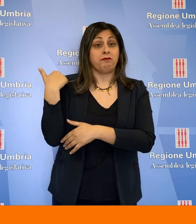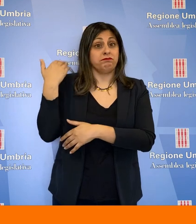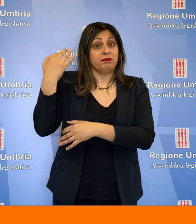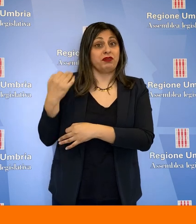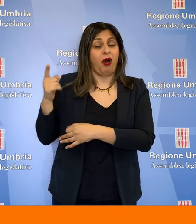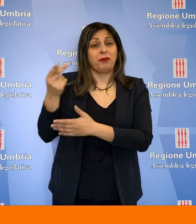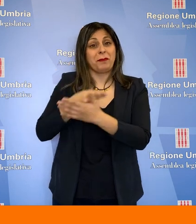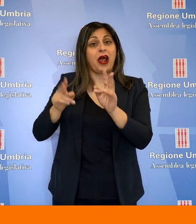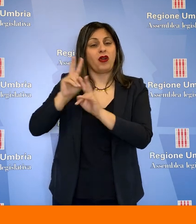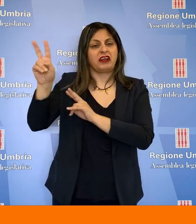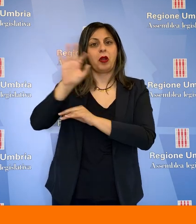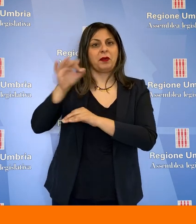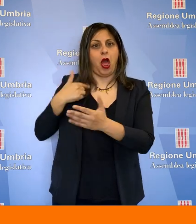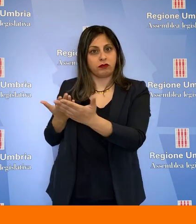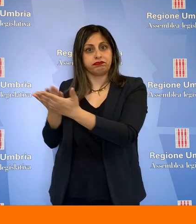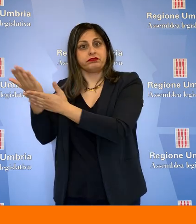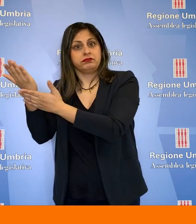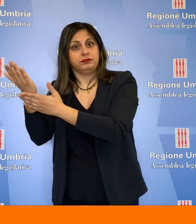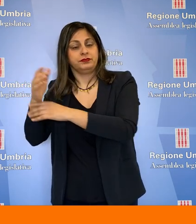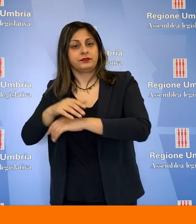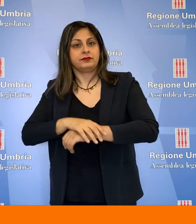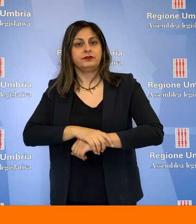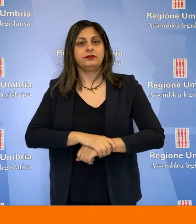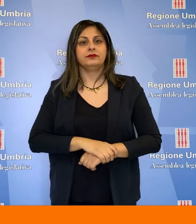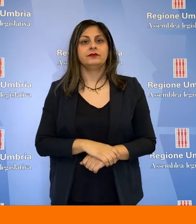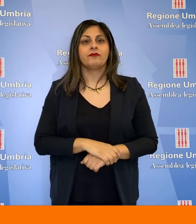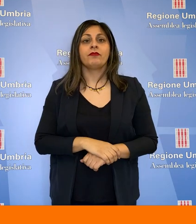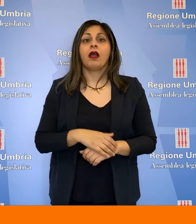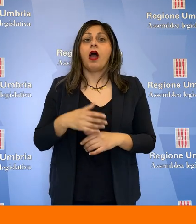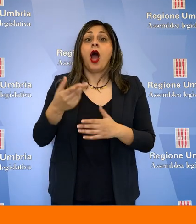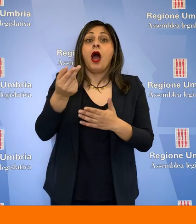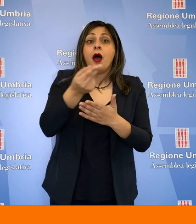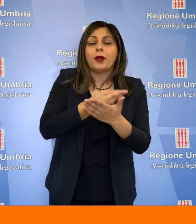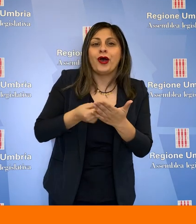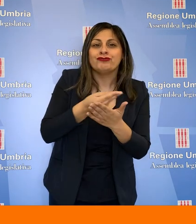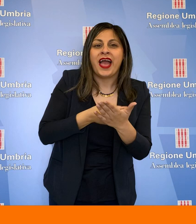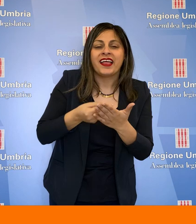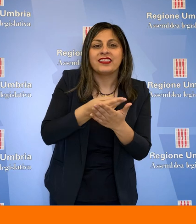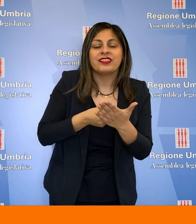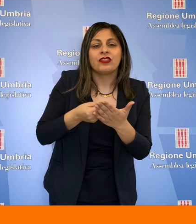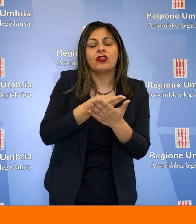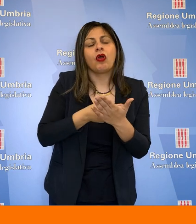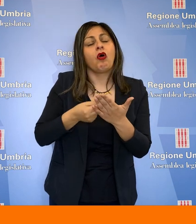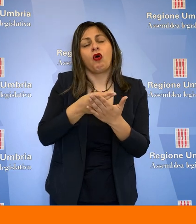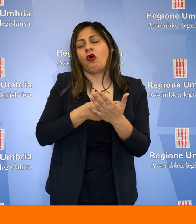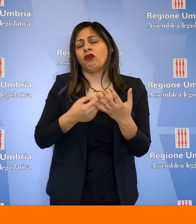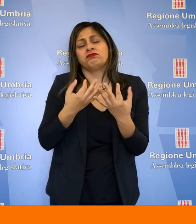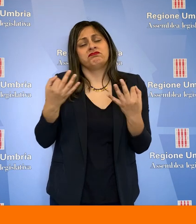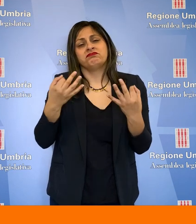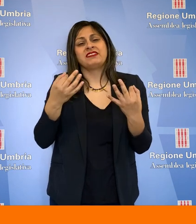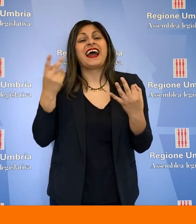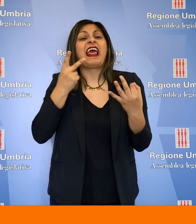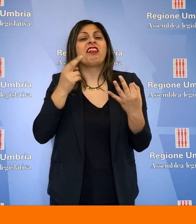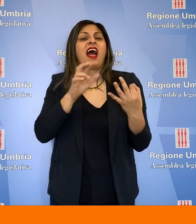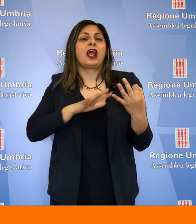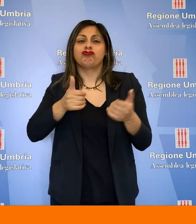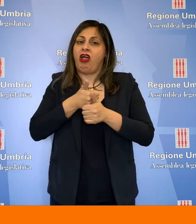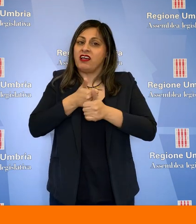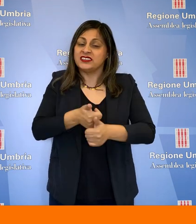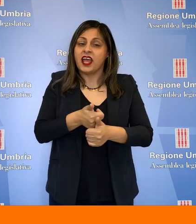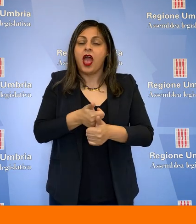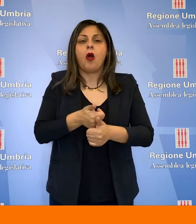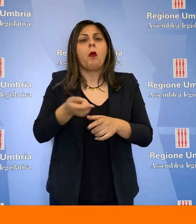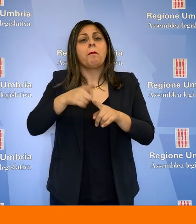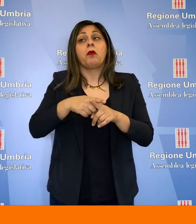tra ottobre e novembre del piano nazionale. Allora è un progetto naturalmente molto calato sulla realtà